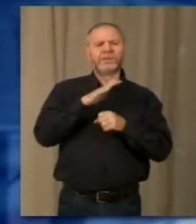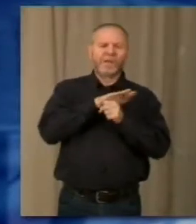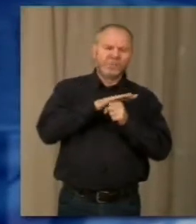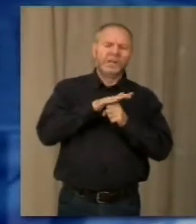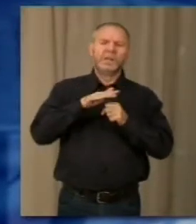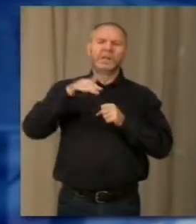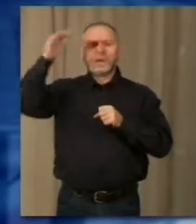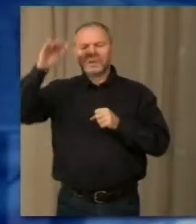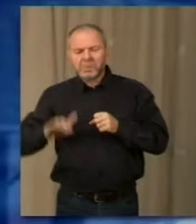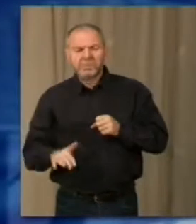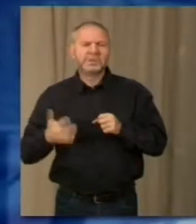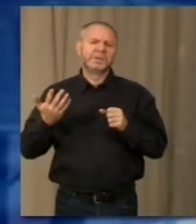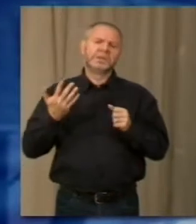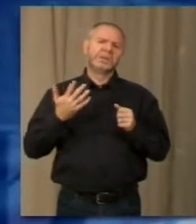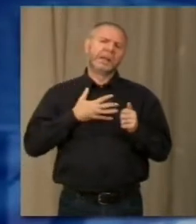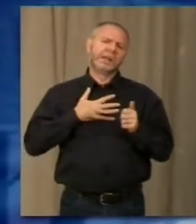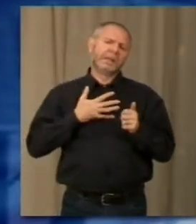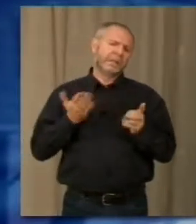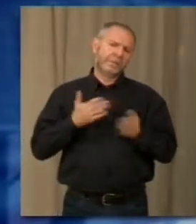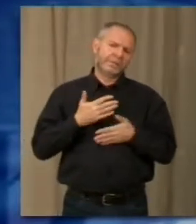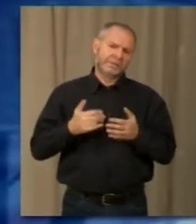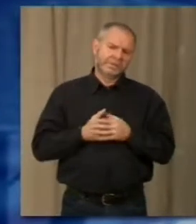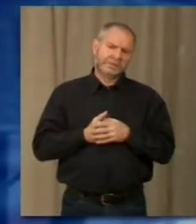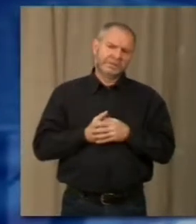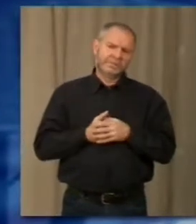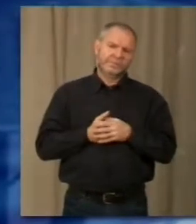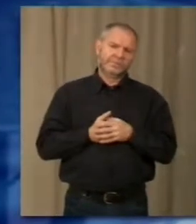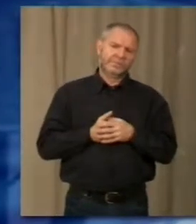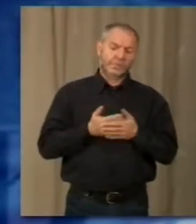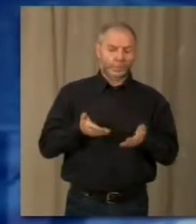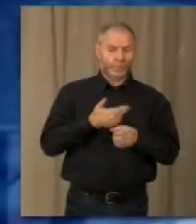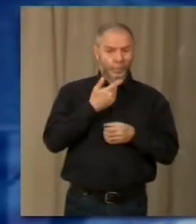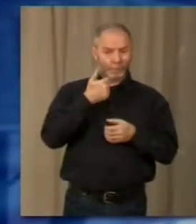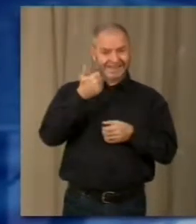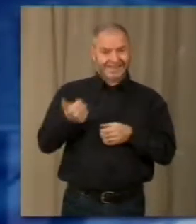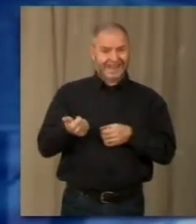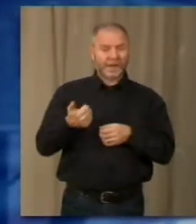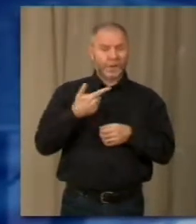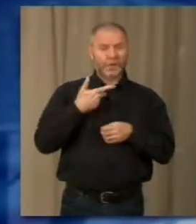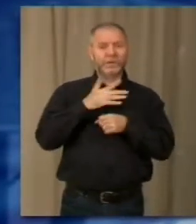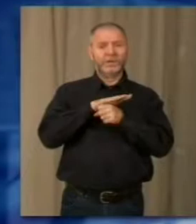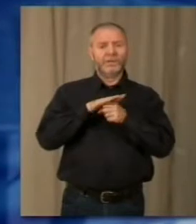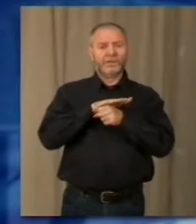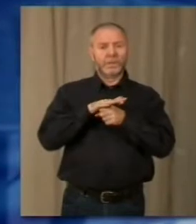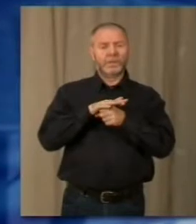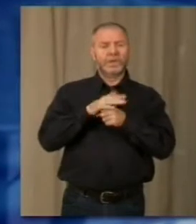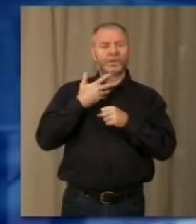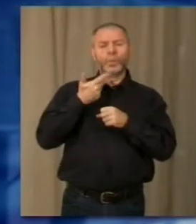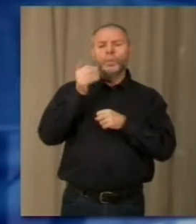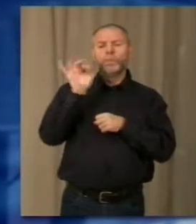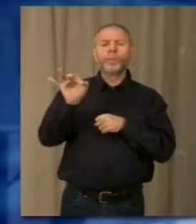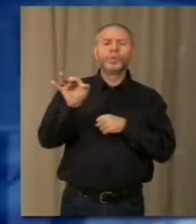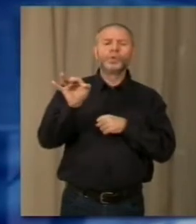per grandi, piccini, famiglie che possono anche avere da quest'anno una novità, un desk, un punto